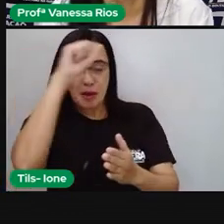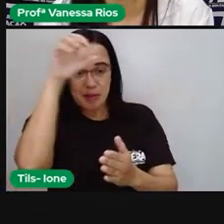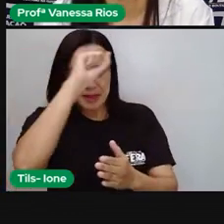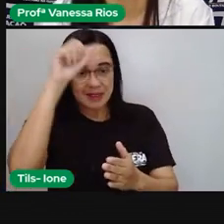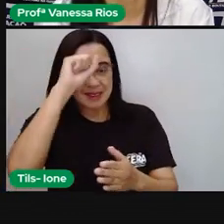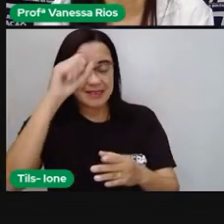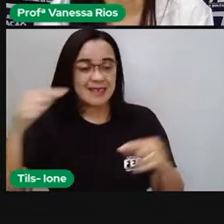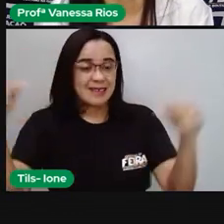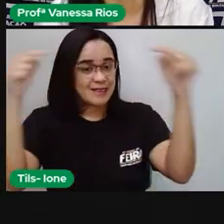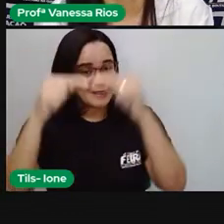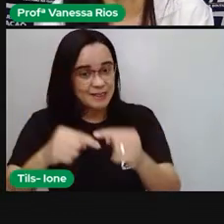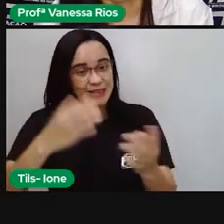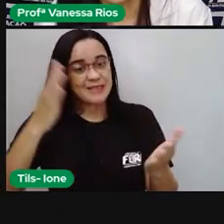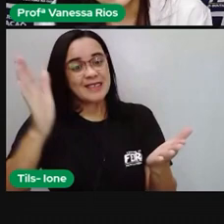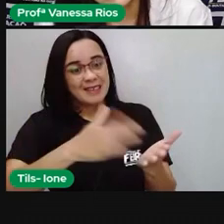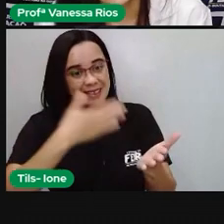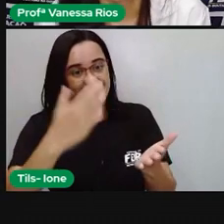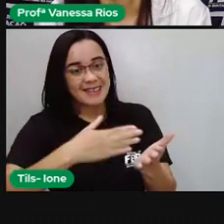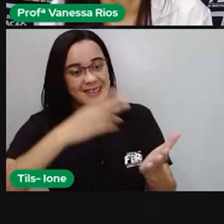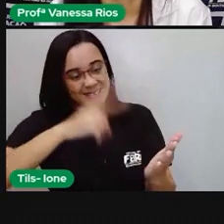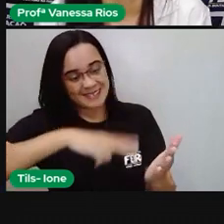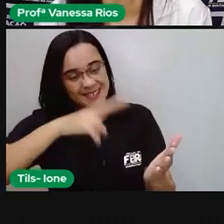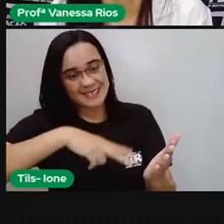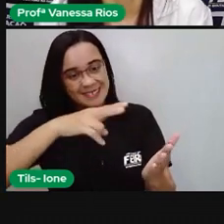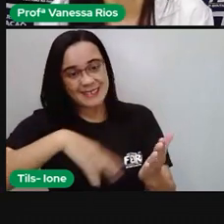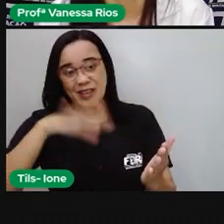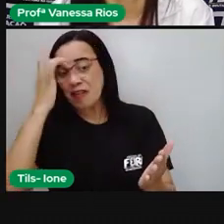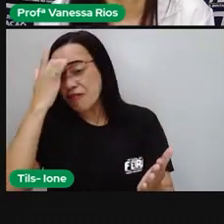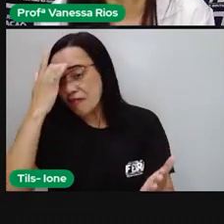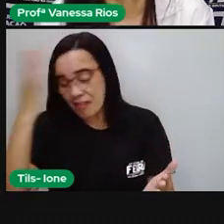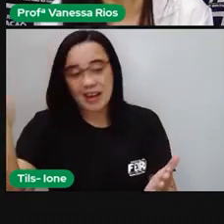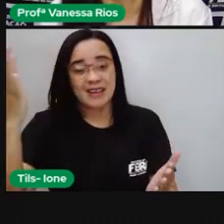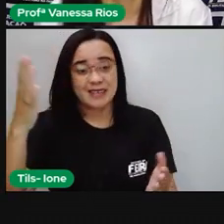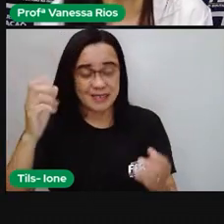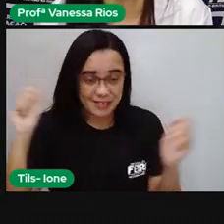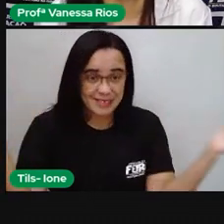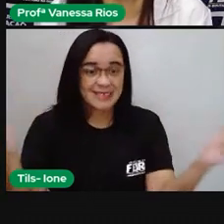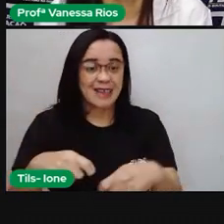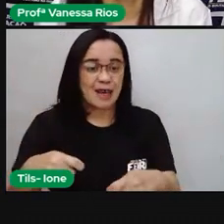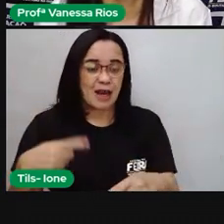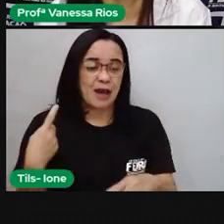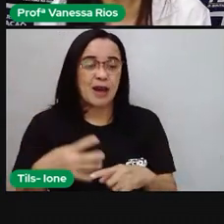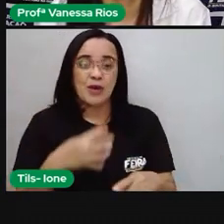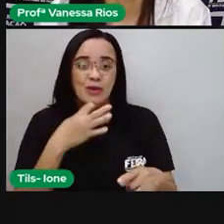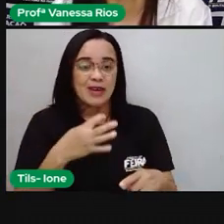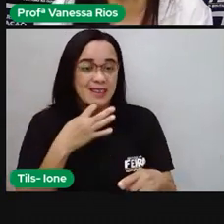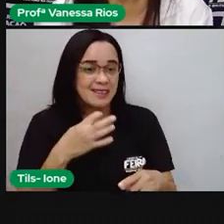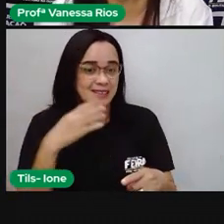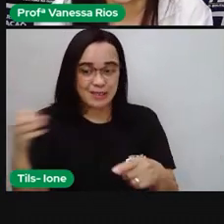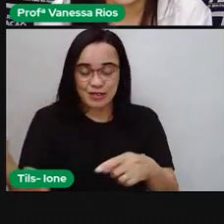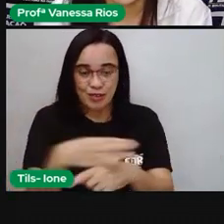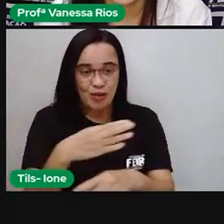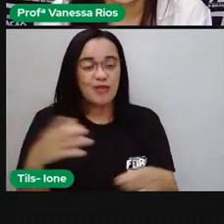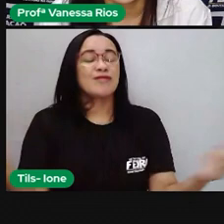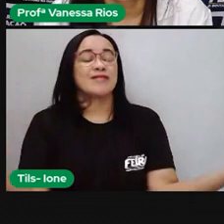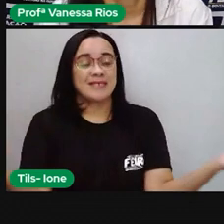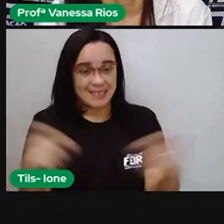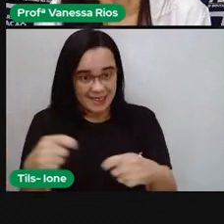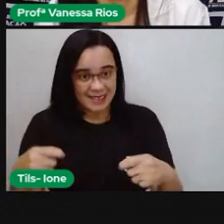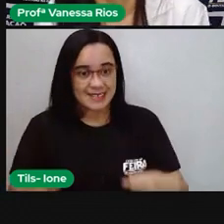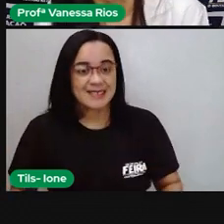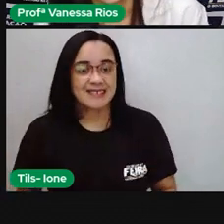forma de acesso muito importante para que o conhecimento chegue até a gente. E aí, leia ativamente.